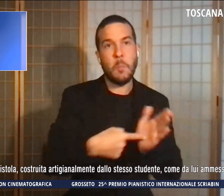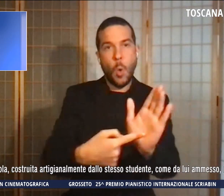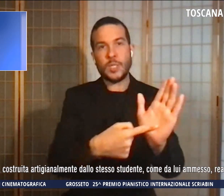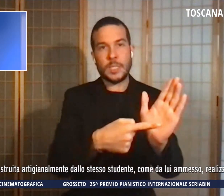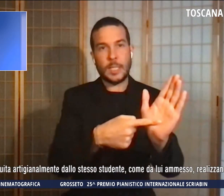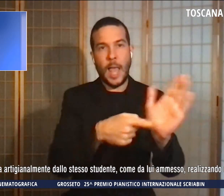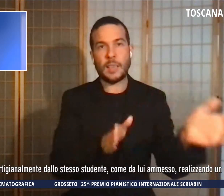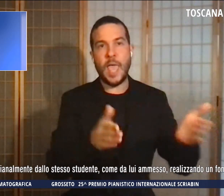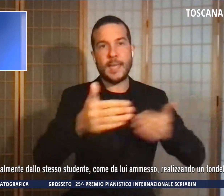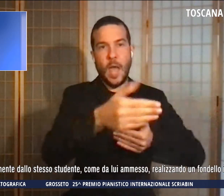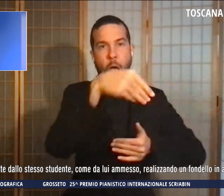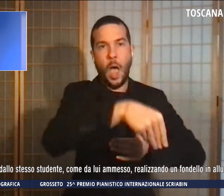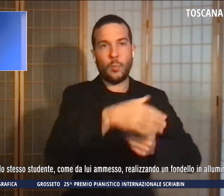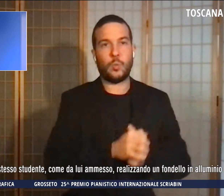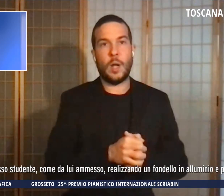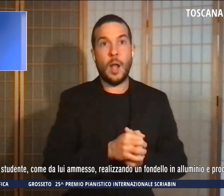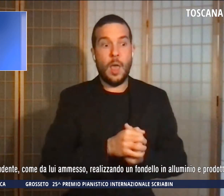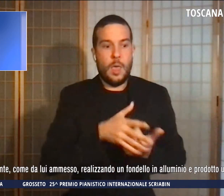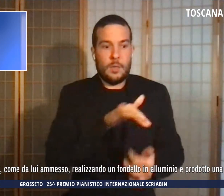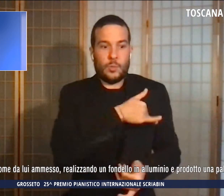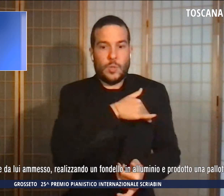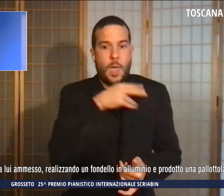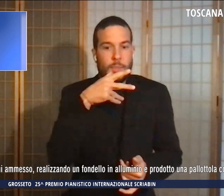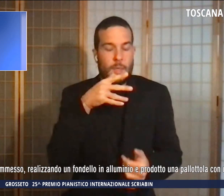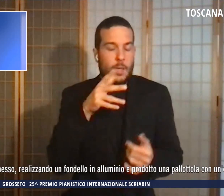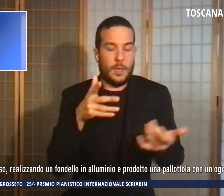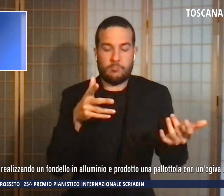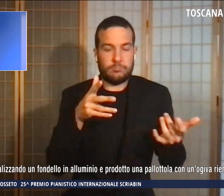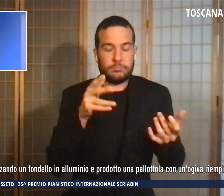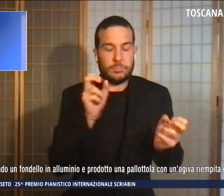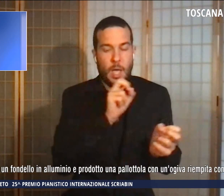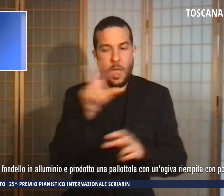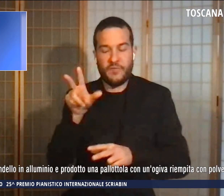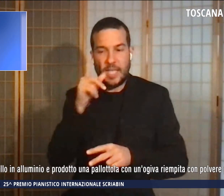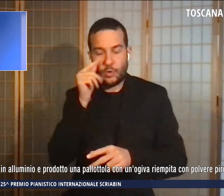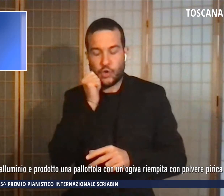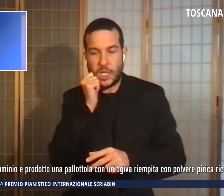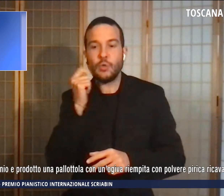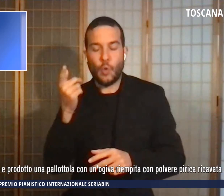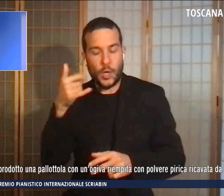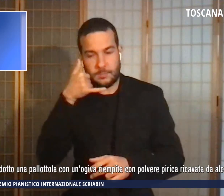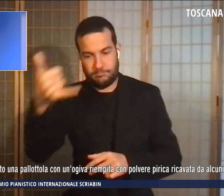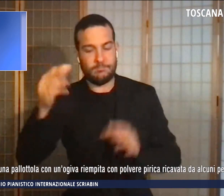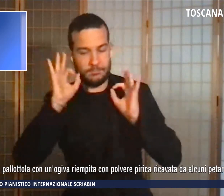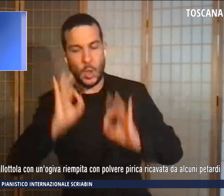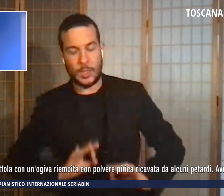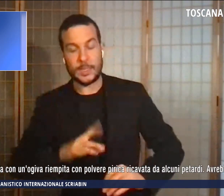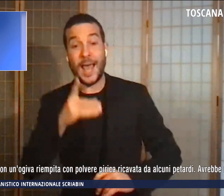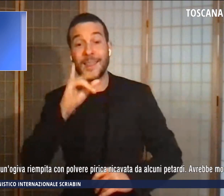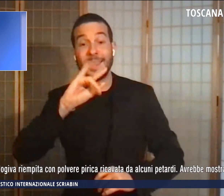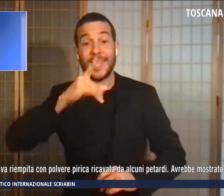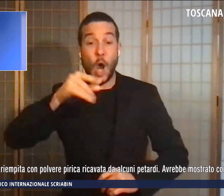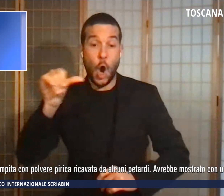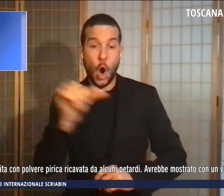spaventato aveva avvertito i genitori che poi si sono rivolti alla polizia e la Digos è risalita a uno dei due